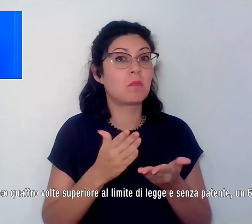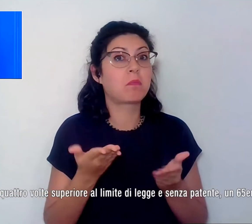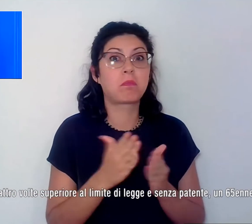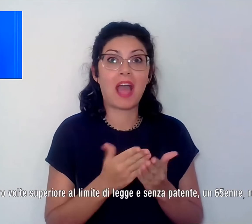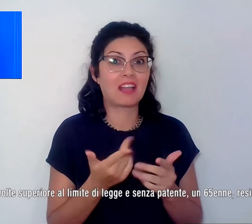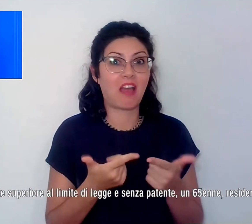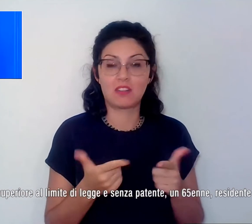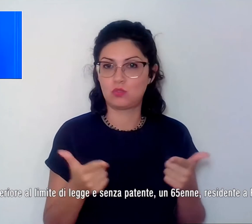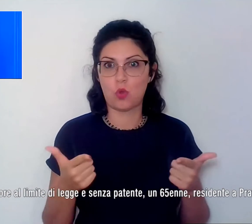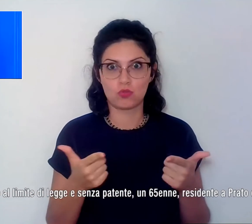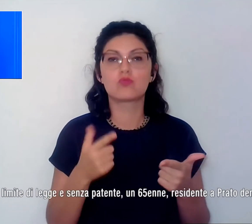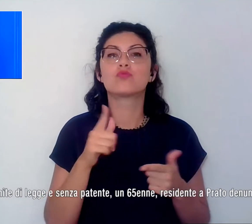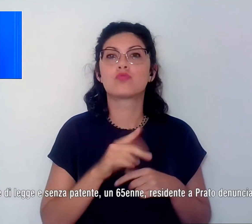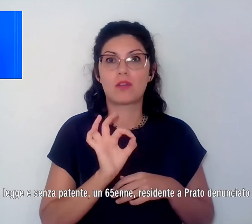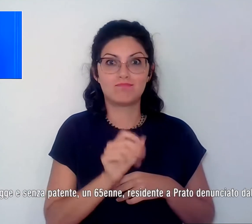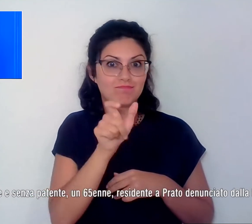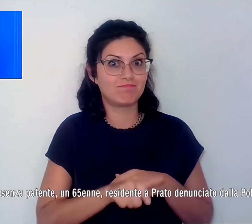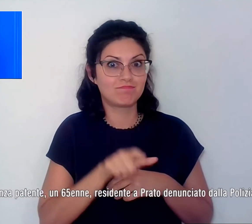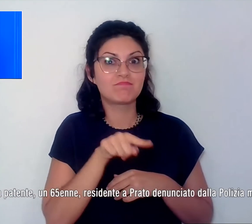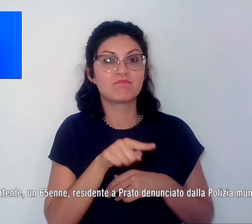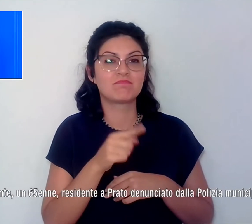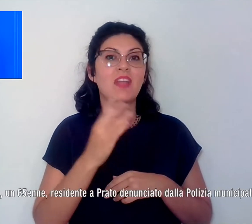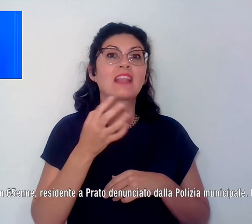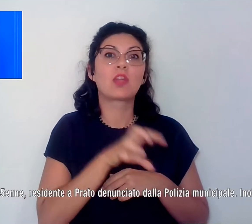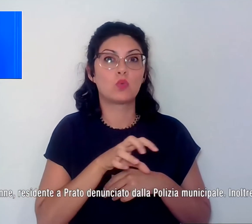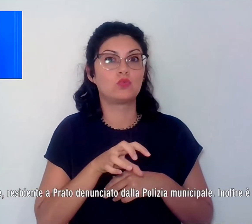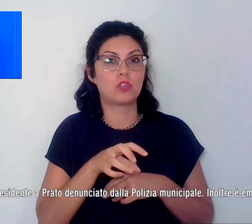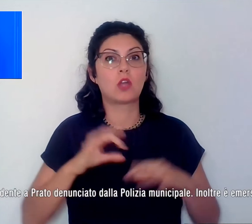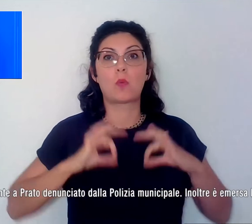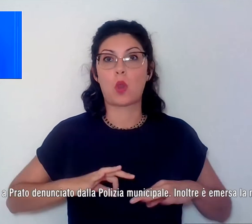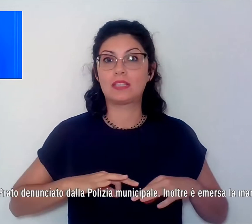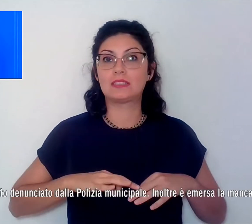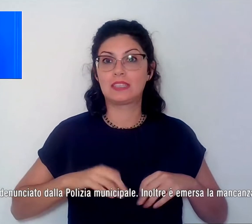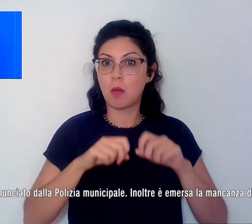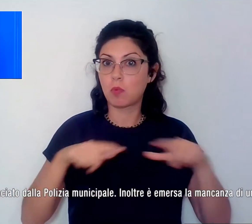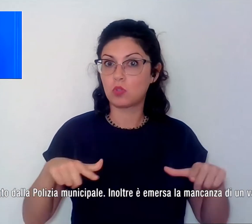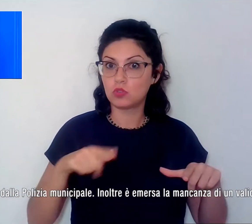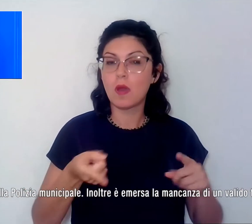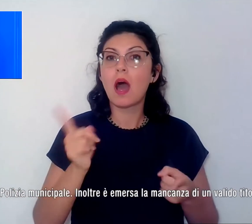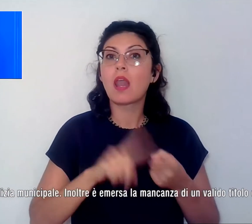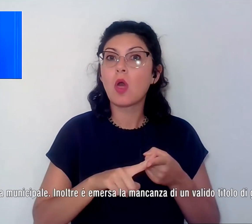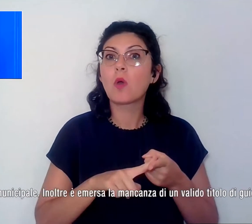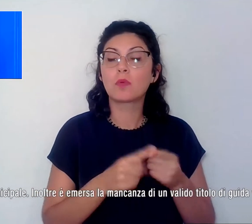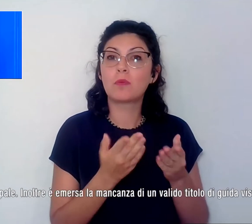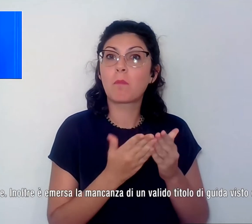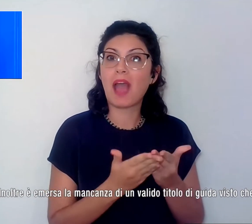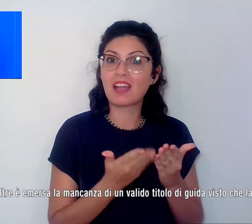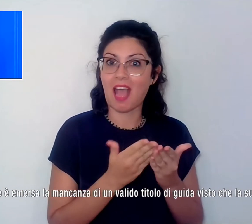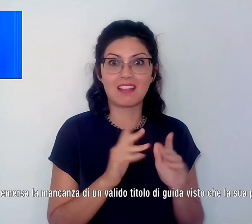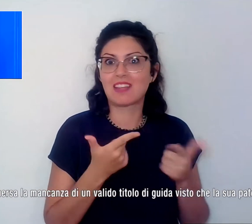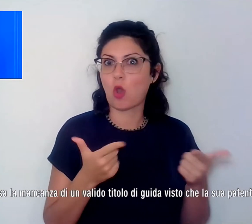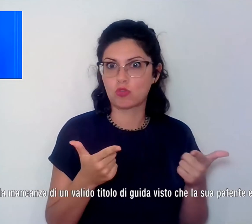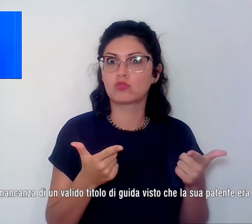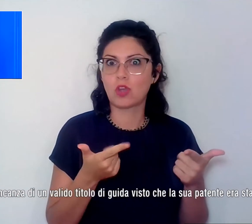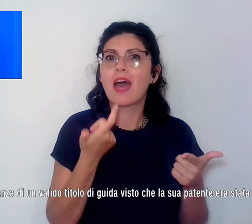Prato denunciato dalla Polizia Municipale. Inoltre è emersa la mancanza di un valido titolo di guida visto che la sua patente era stata